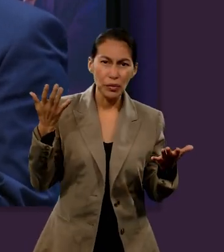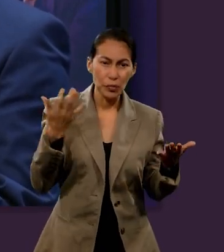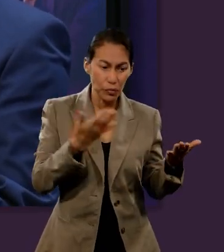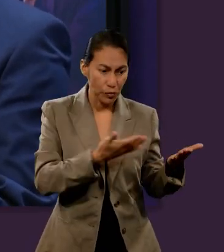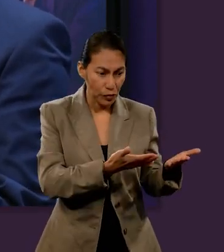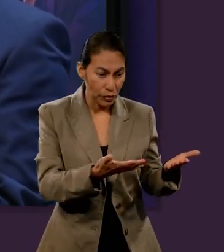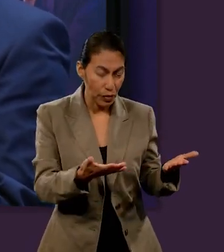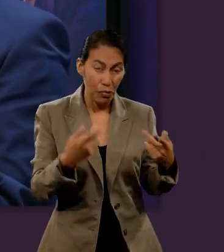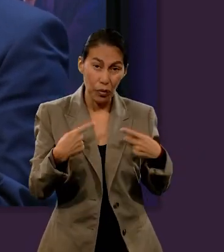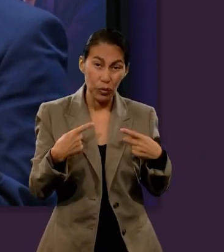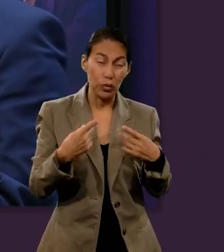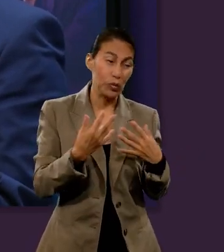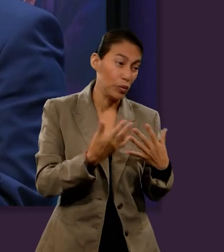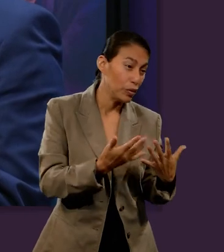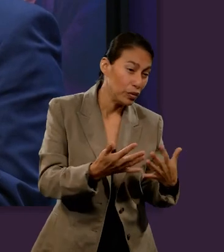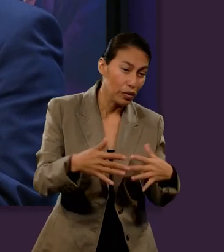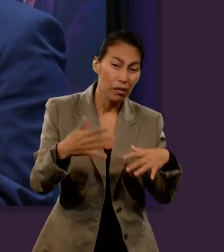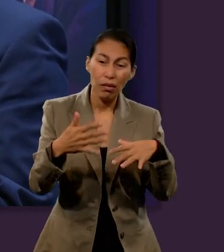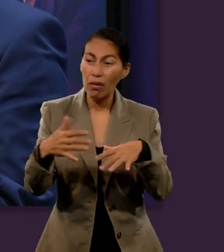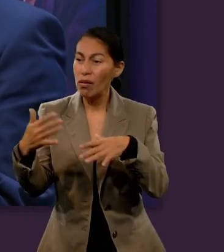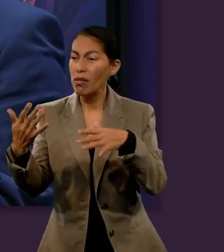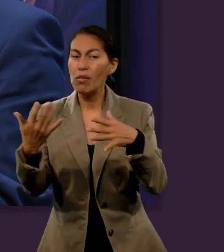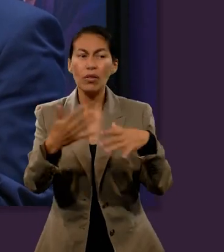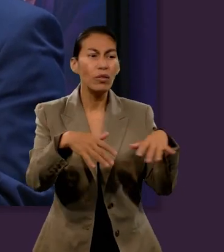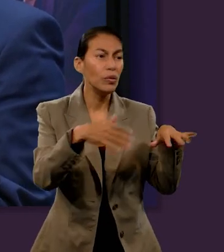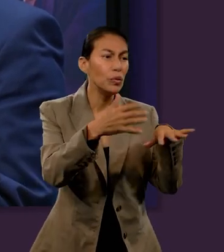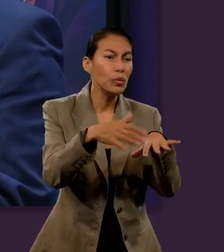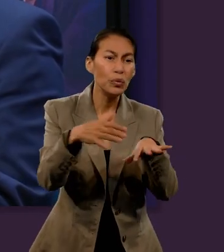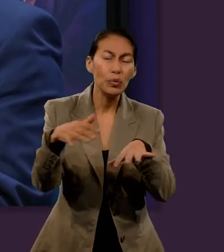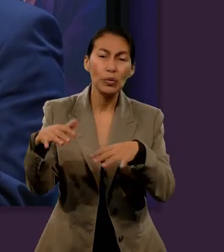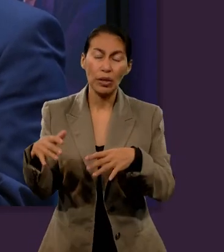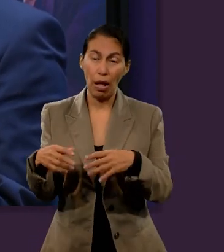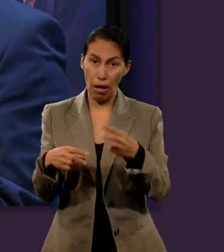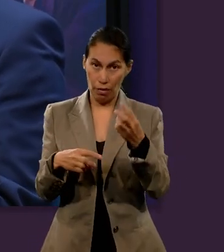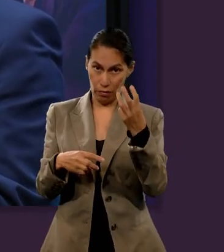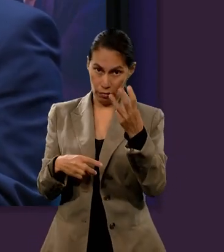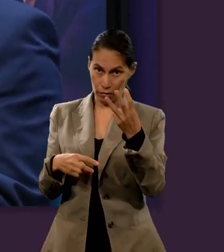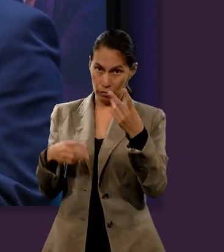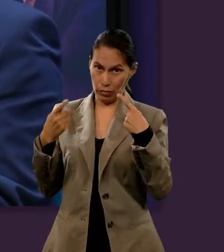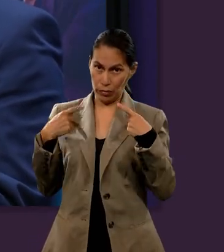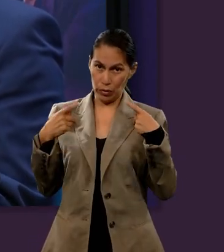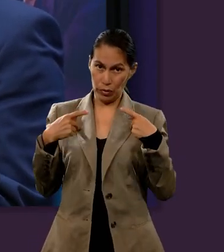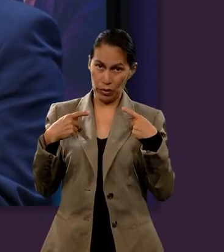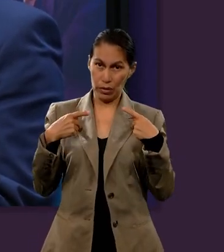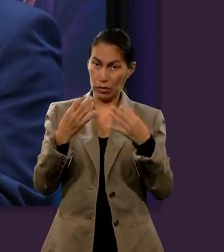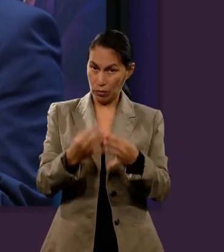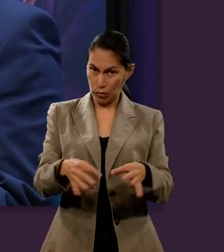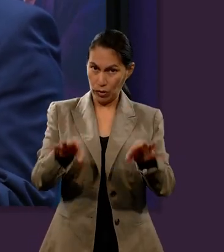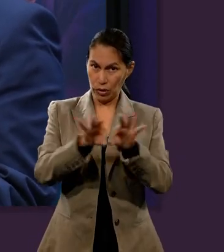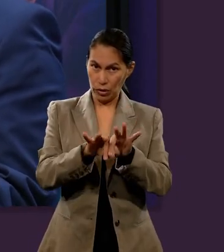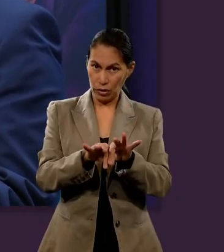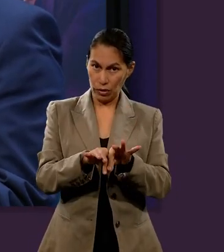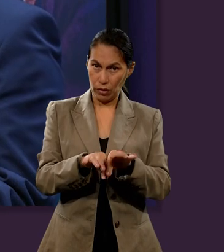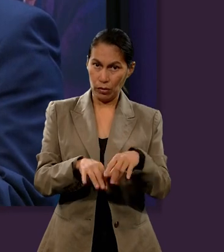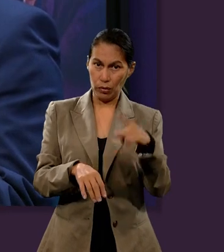de ese camino o de ese peregrinaje por esos lugares, hay tres personajes